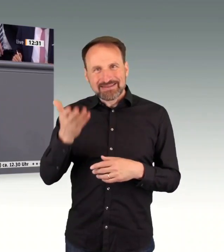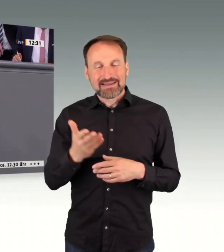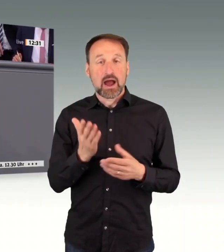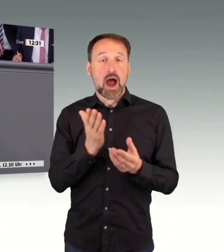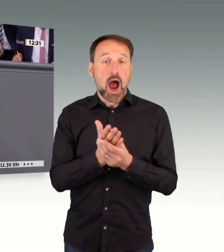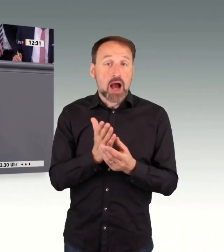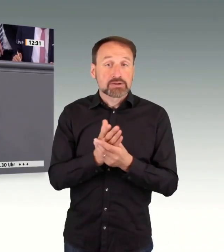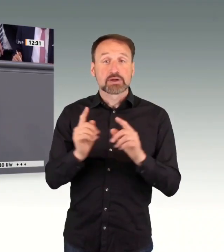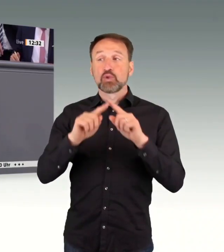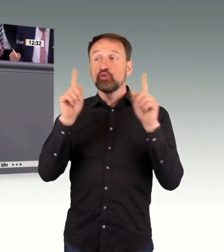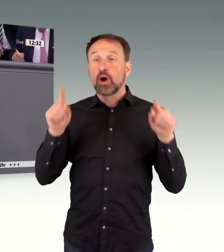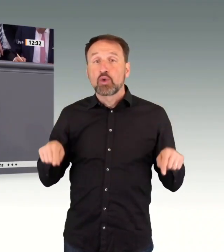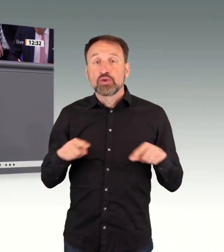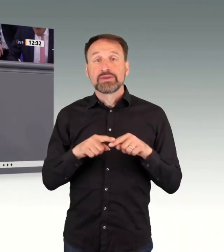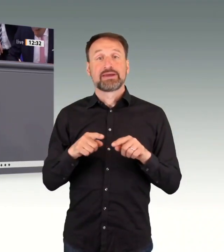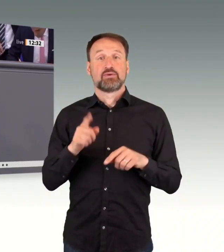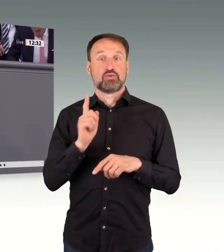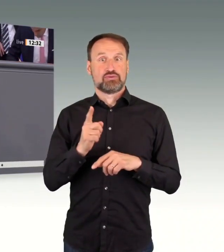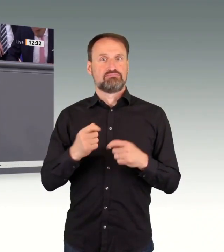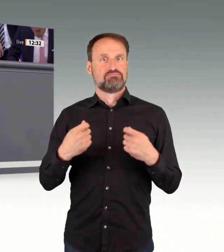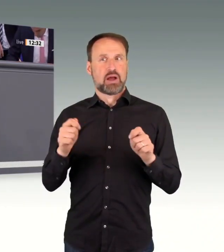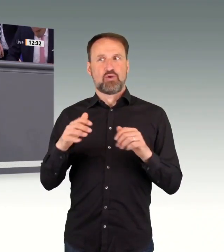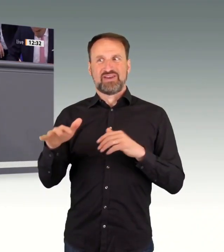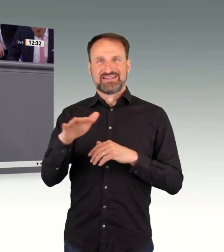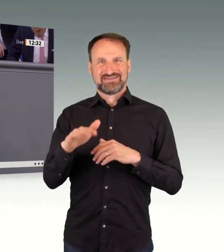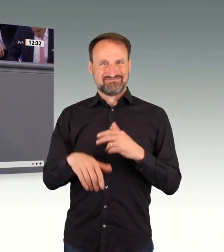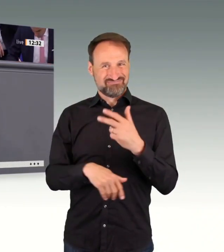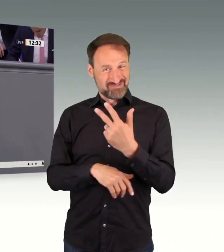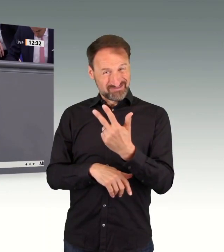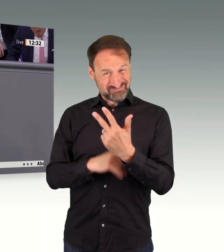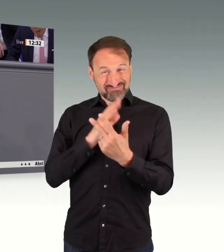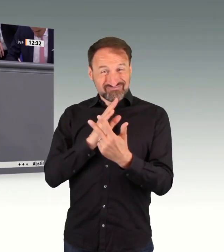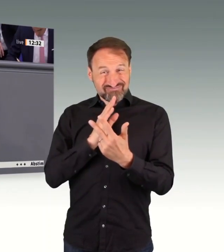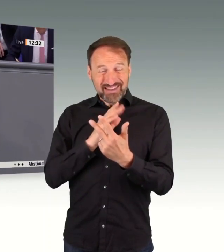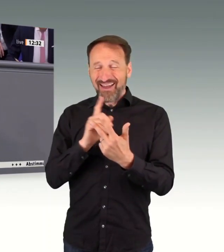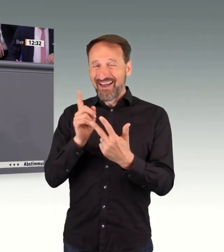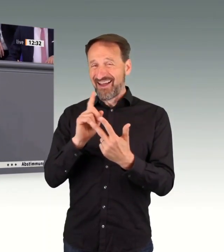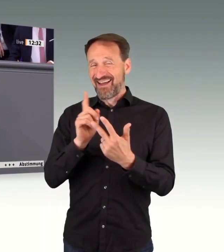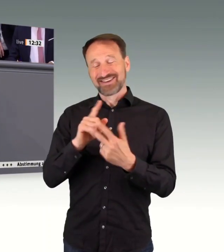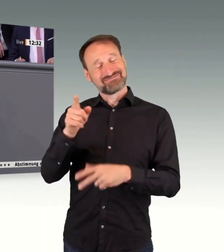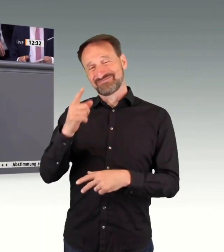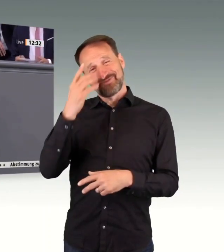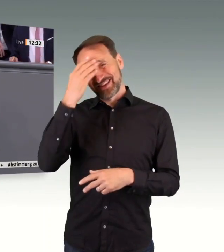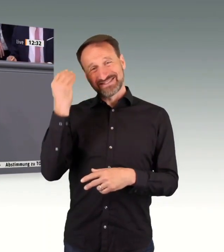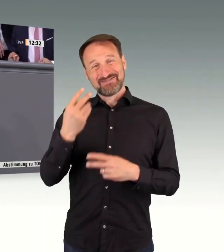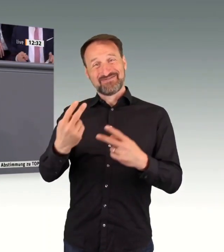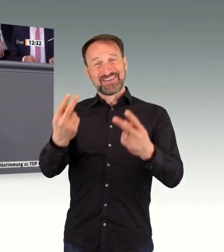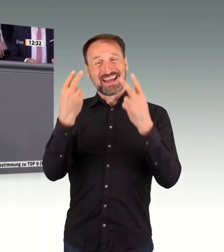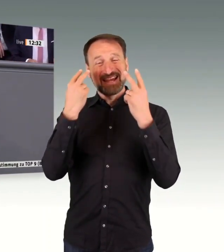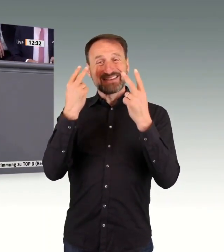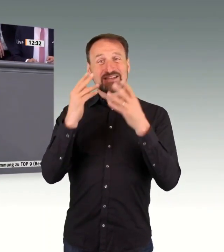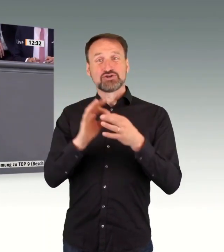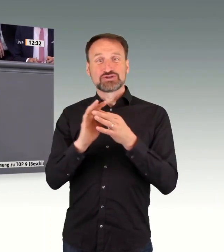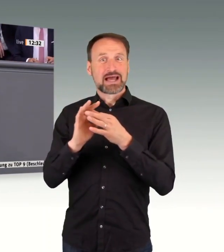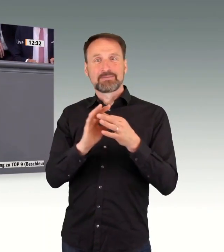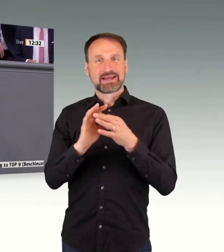nicht getan. Sie vergessen an dieser Stelle wesentliche Zusammenhänge. Und ich habe Ihren Antrag etliche Male gelesen.